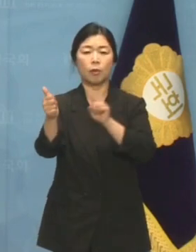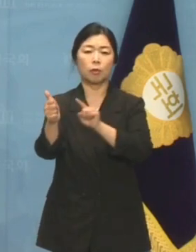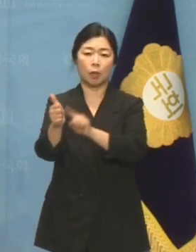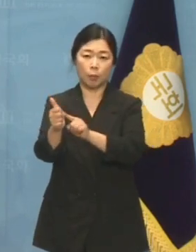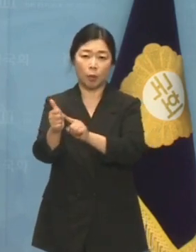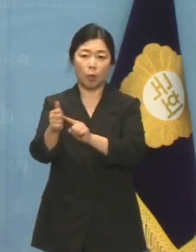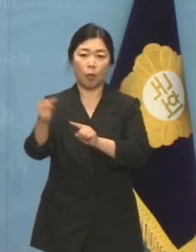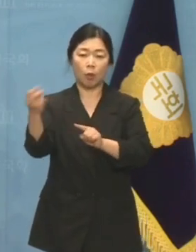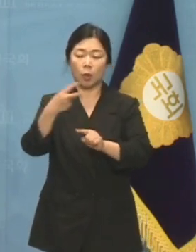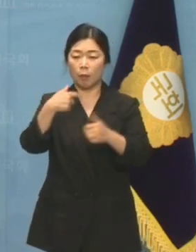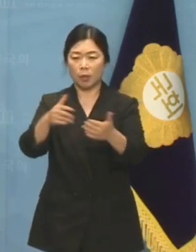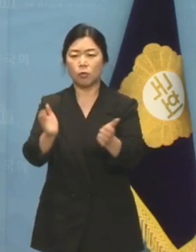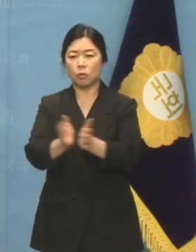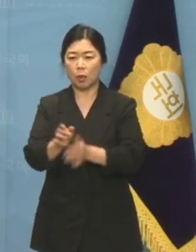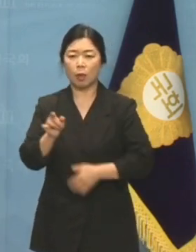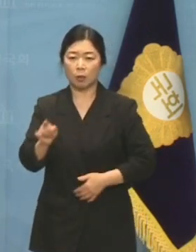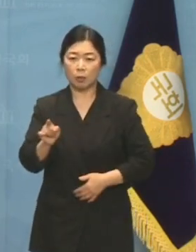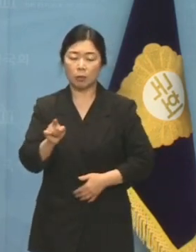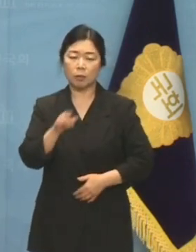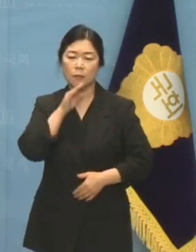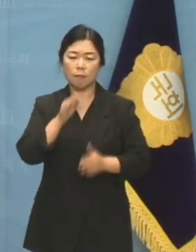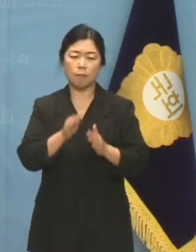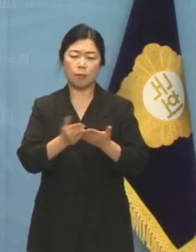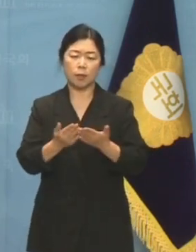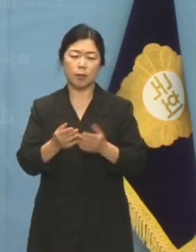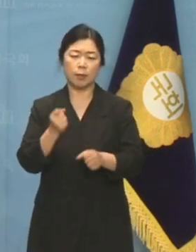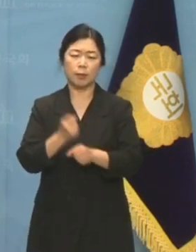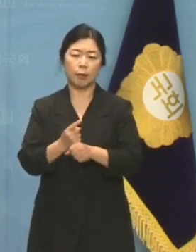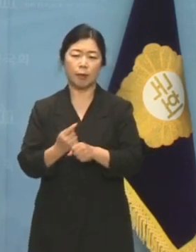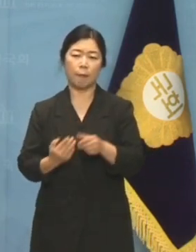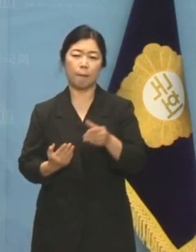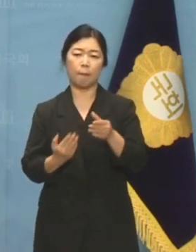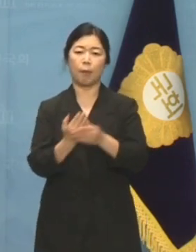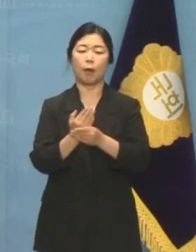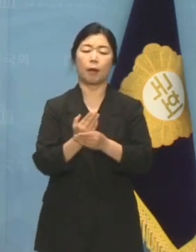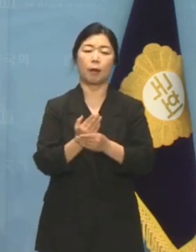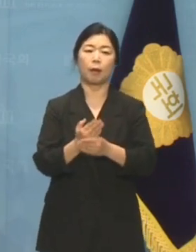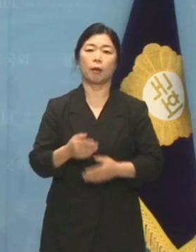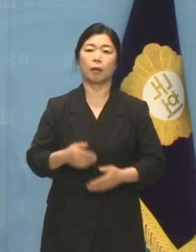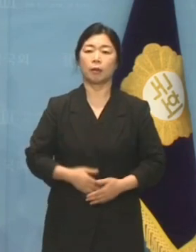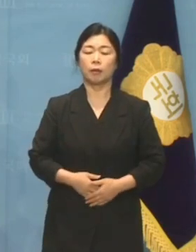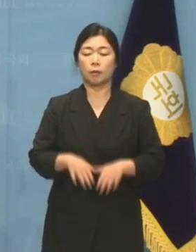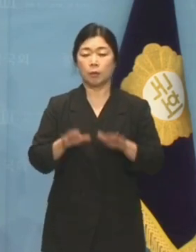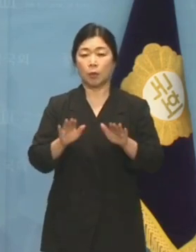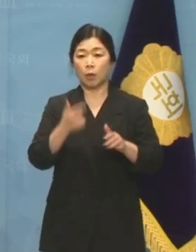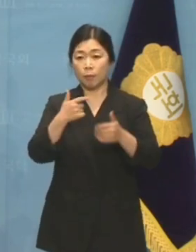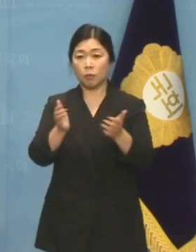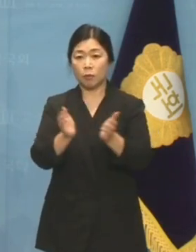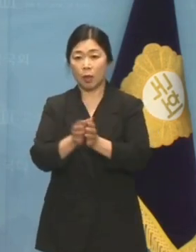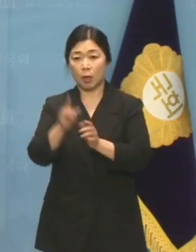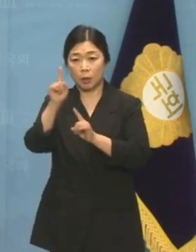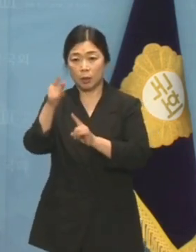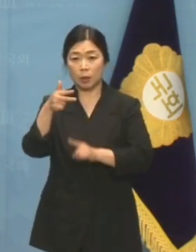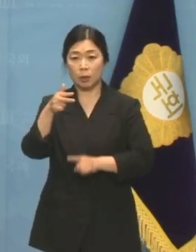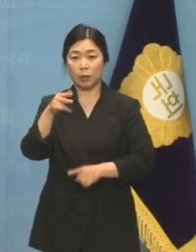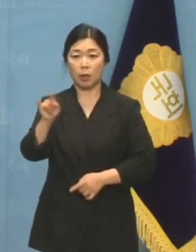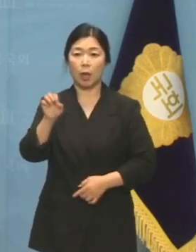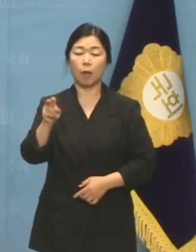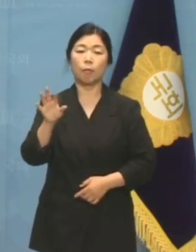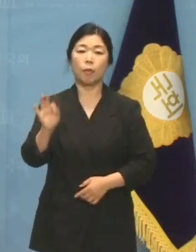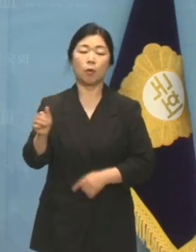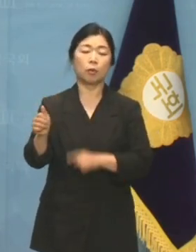정치공세 본능이 또 발현되었습니다. 오늘 민주당 이재명 대표가